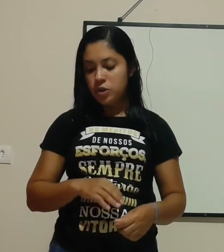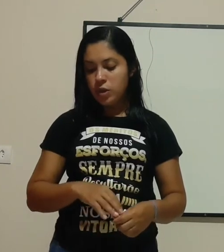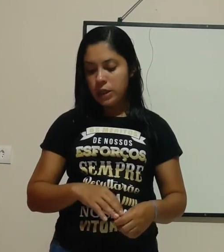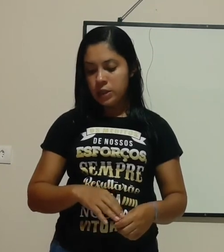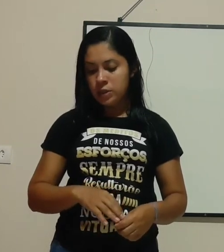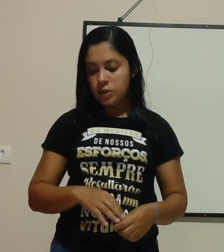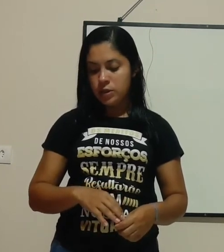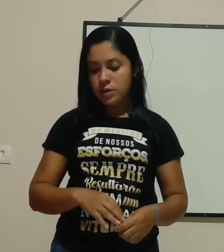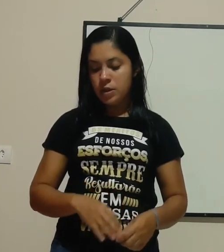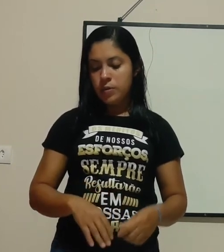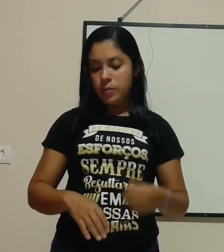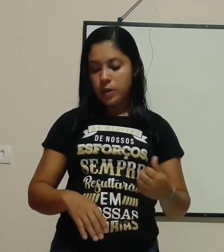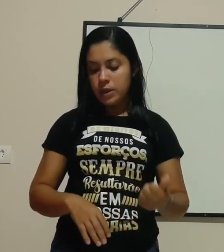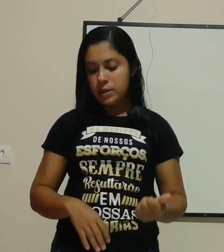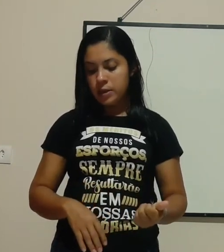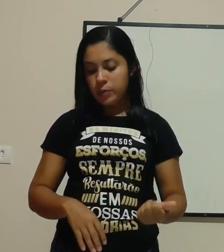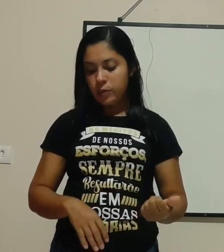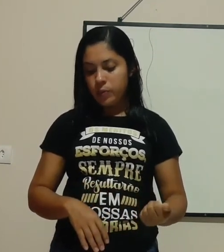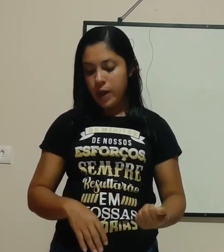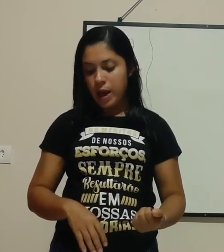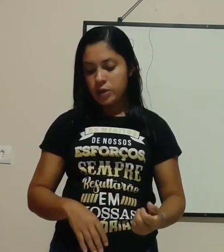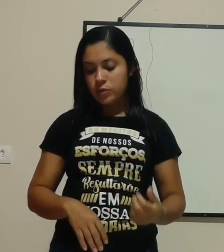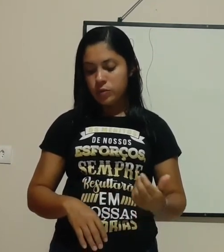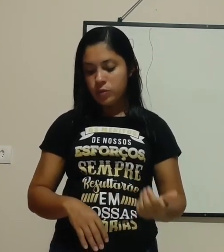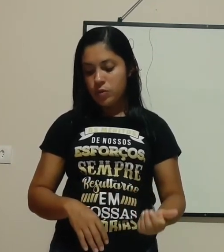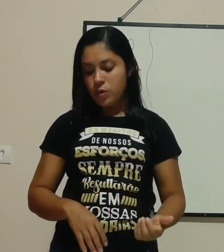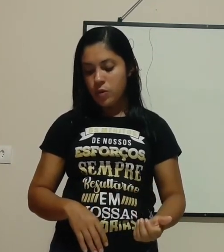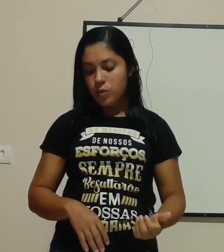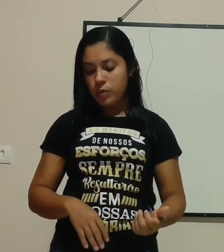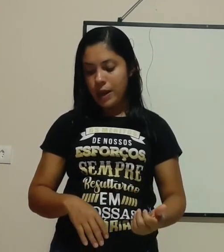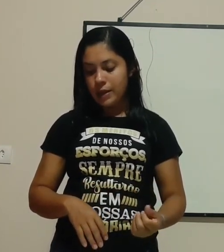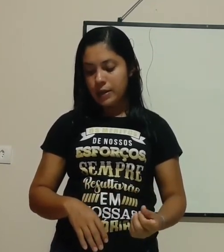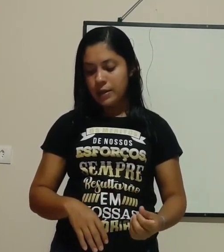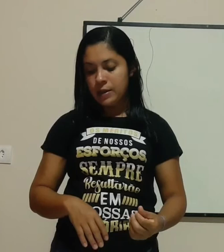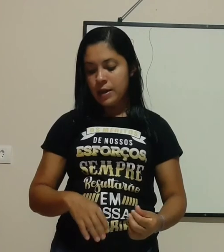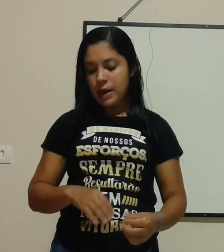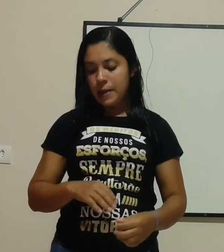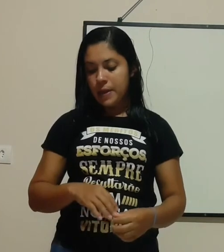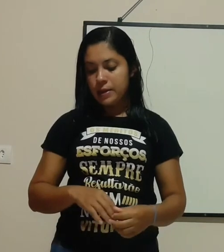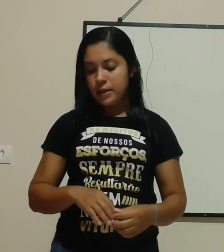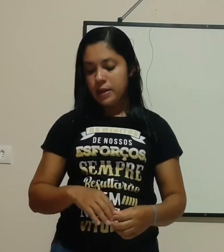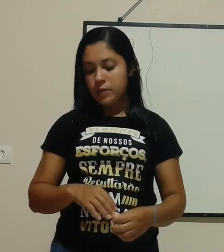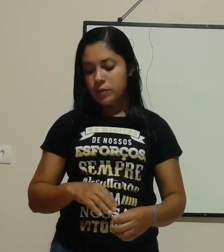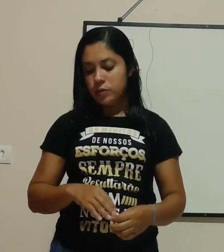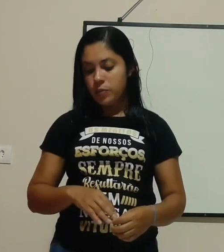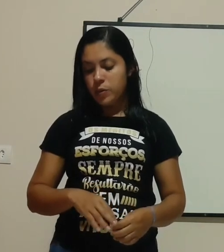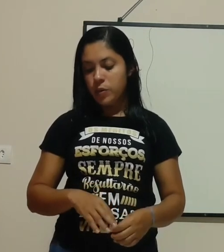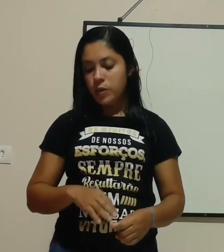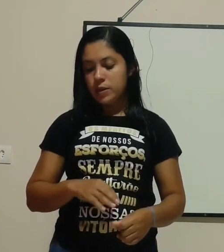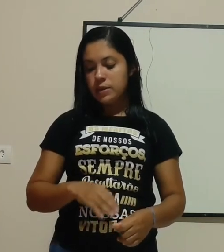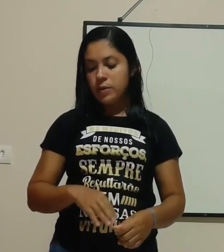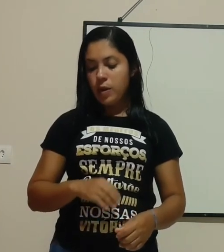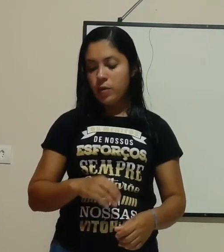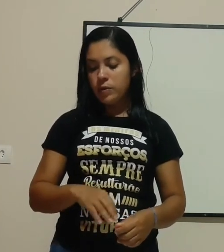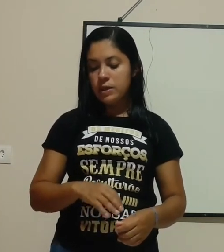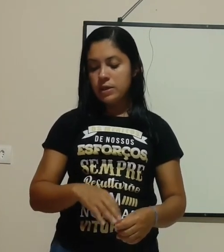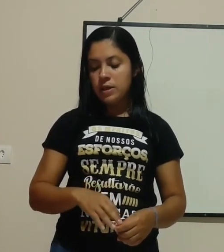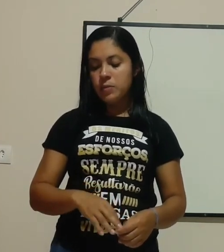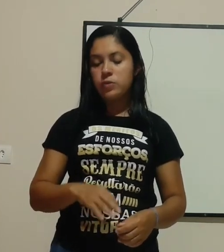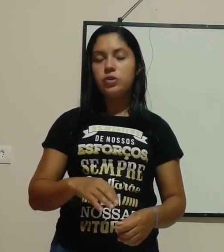isolantes. Por exemplo, o plástico, o couro, a lã, a madeira, o isopor, são alguns exemplos